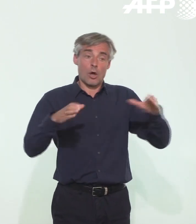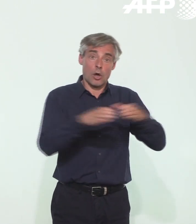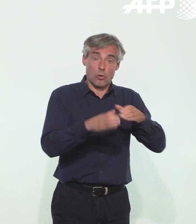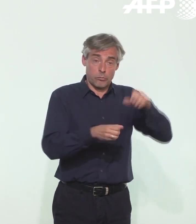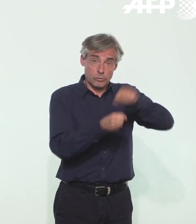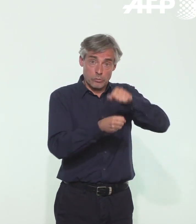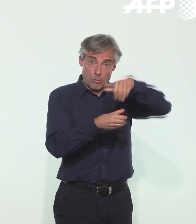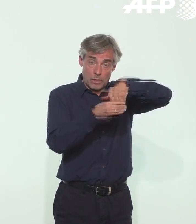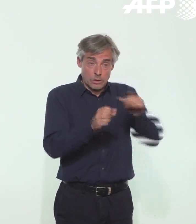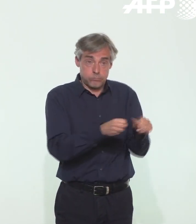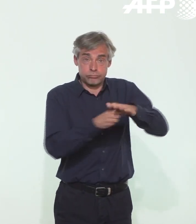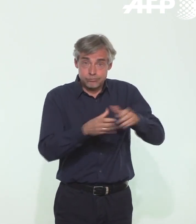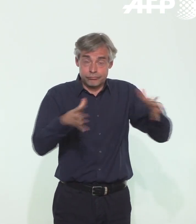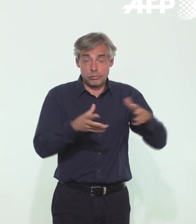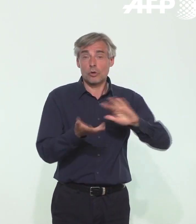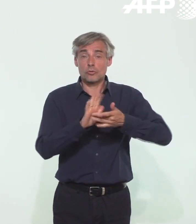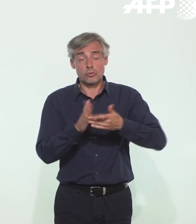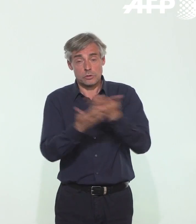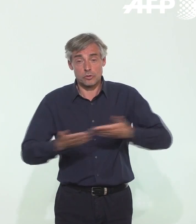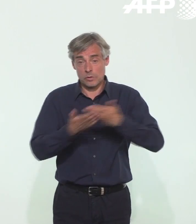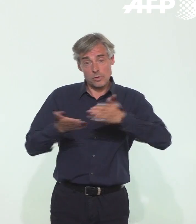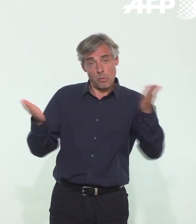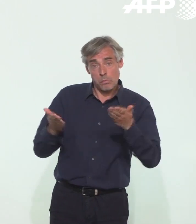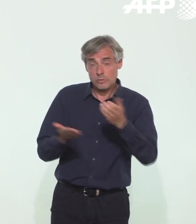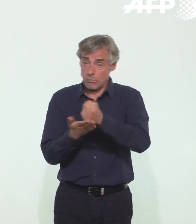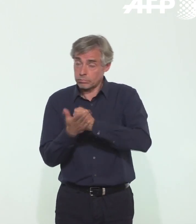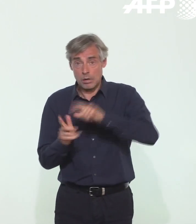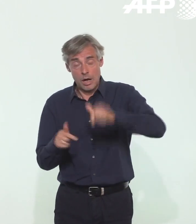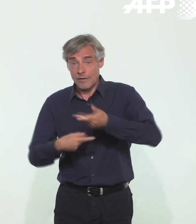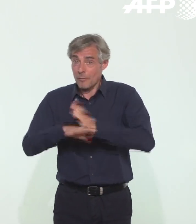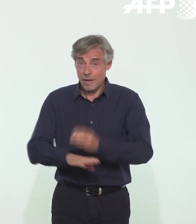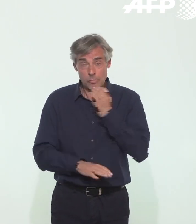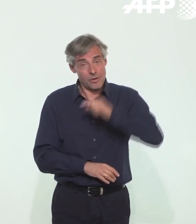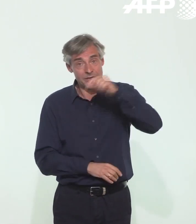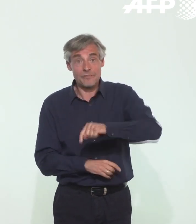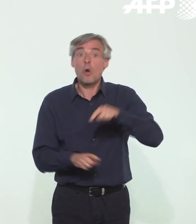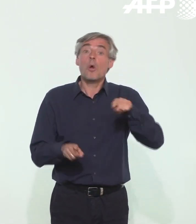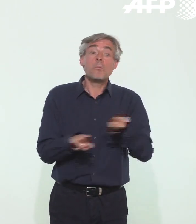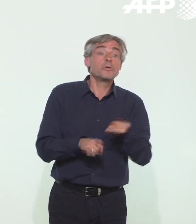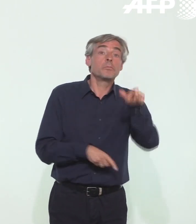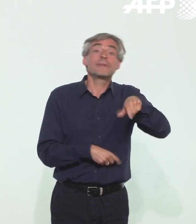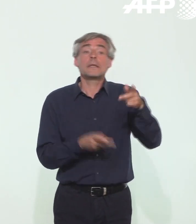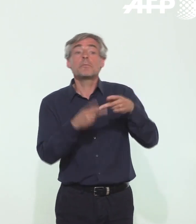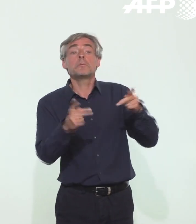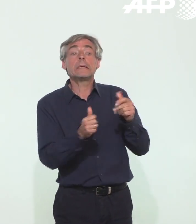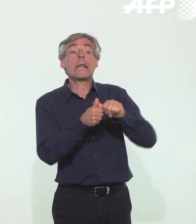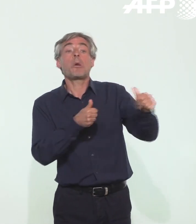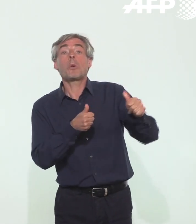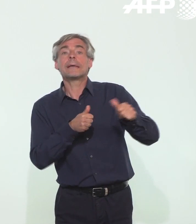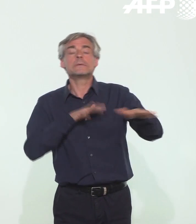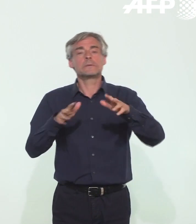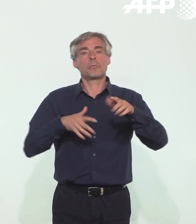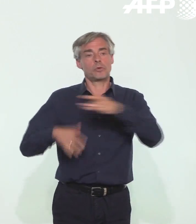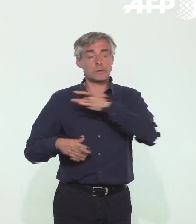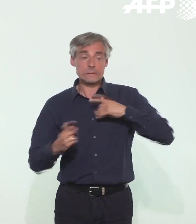de cas groupés, toutes les situations hospitalières qui le nécessitent et aussi d'être capable d'aller vers des publics qui sont éloignés du système de santé. C'est ça